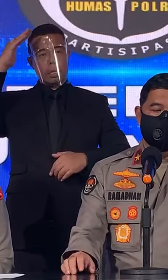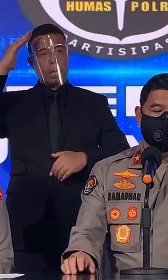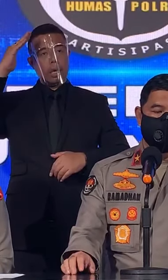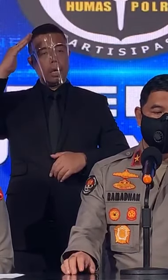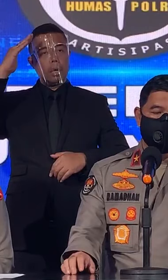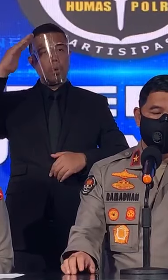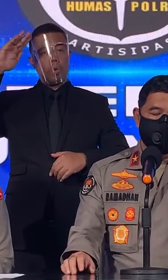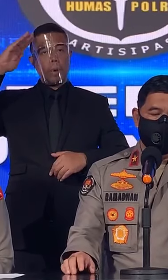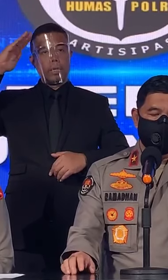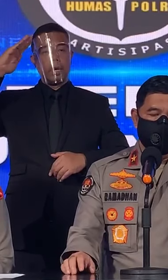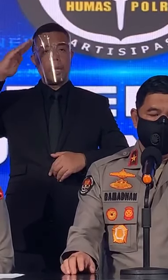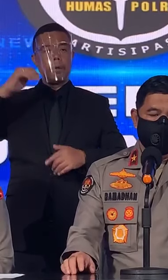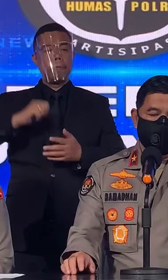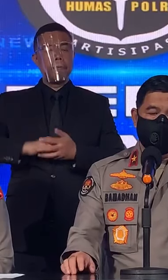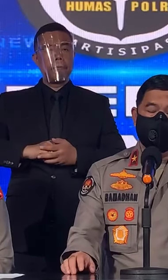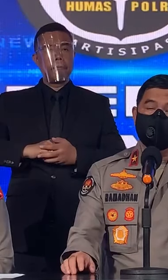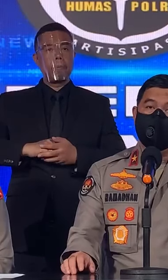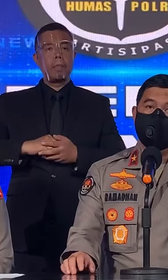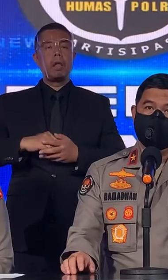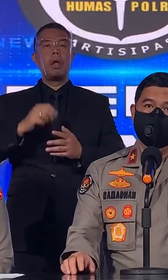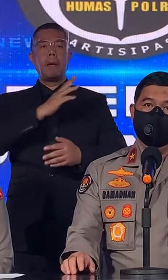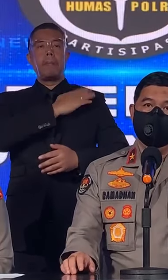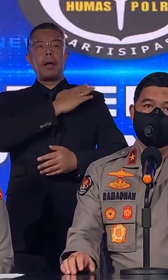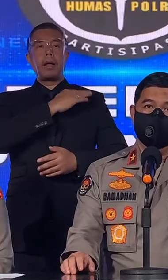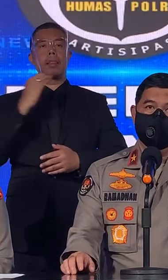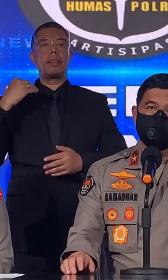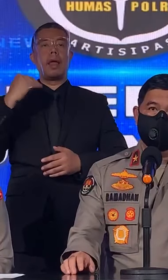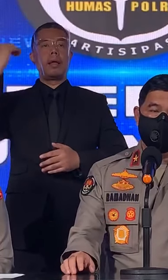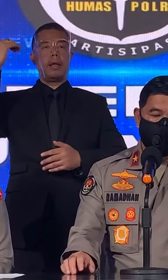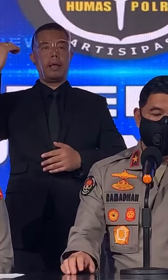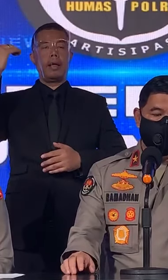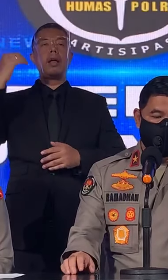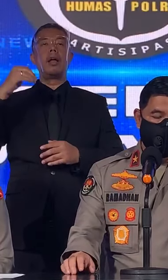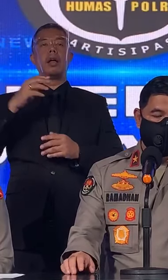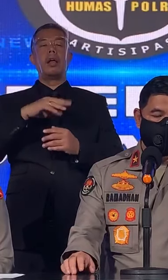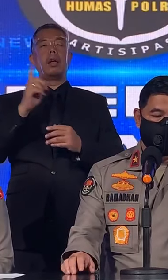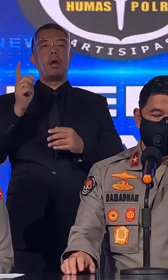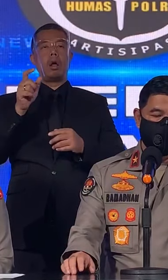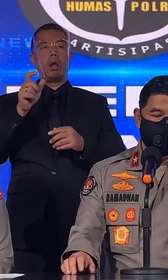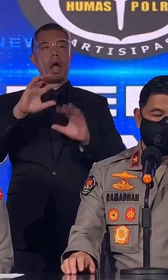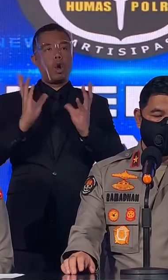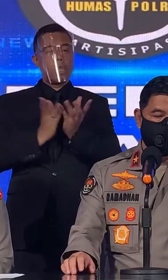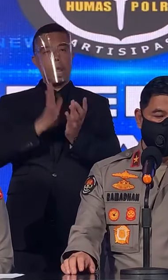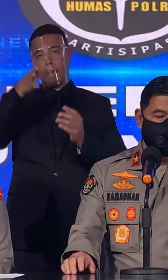Kenaikan Pangkat Perwira Polri